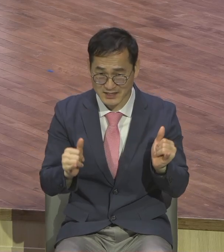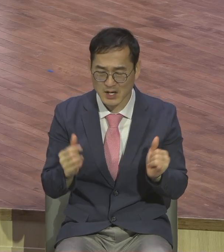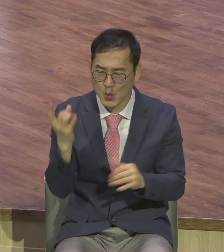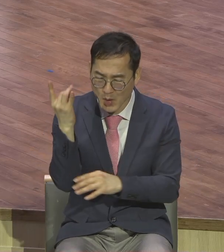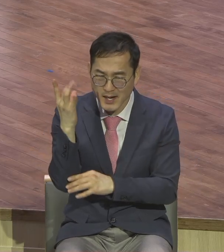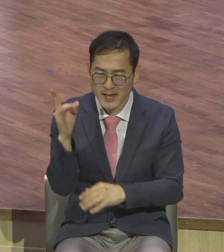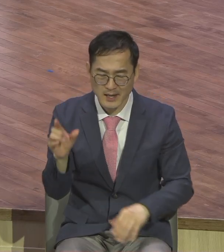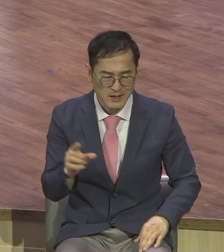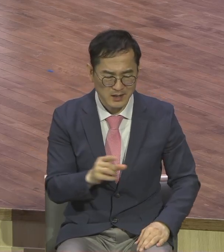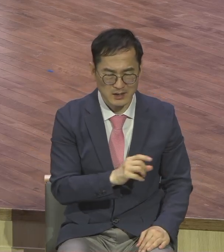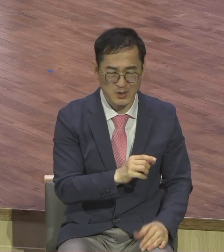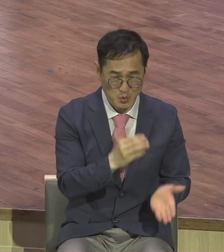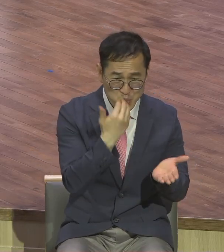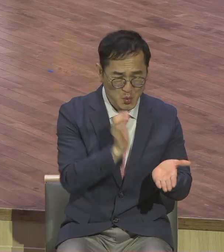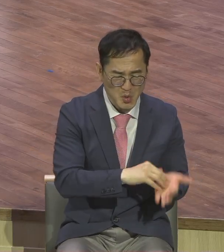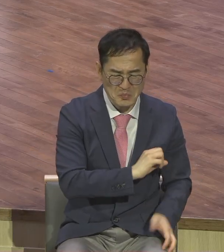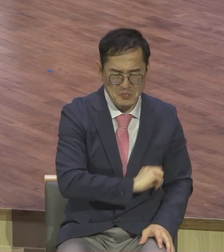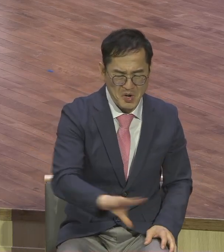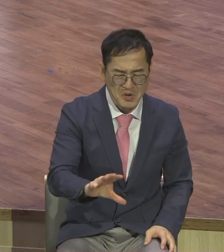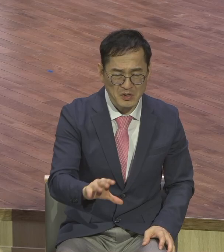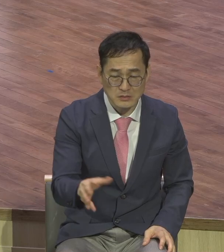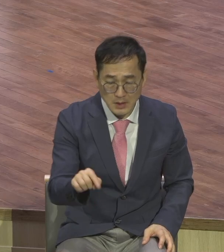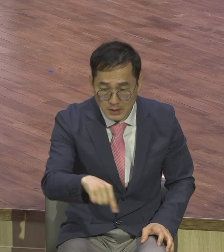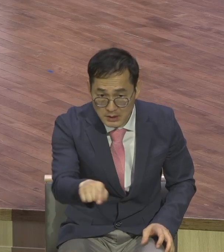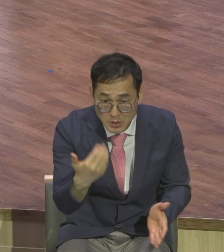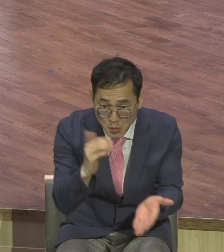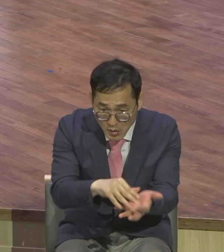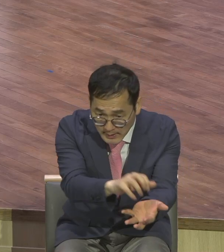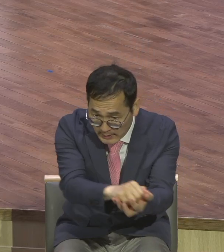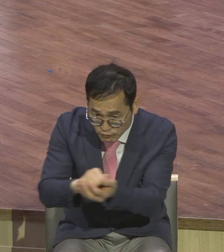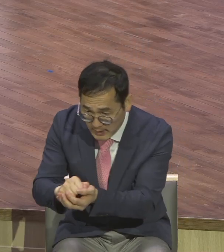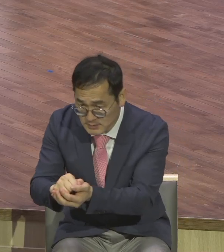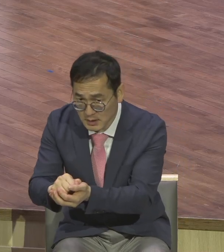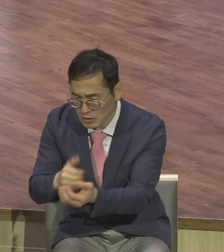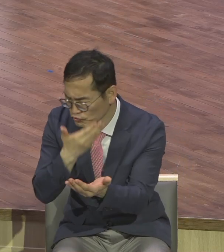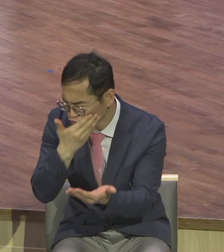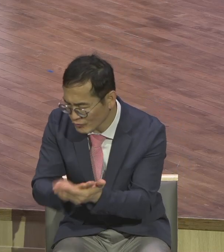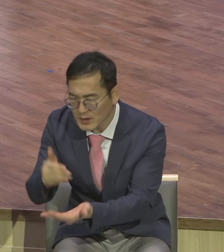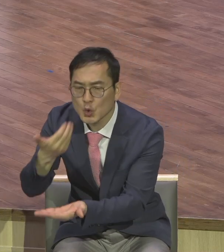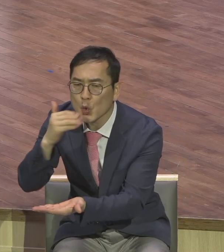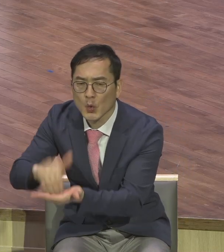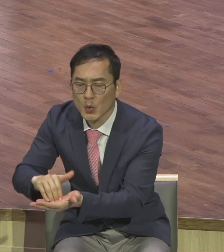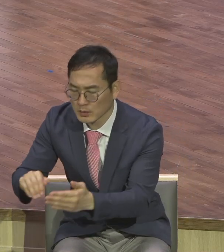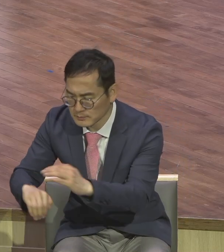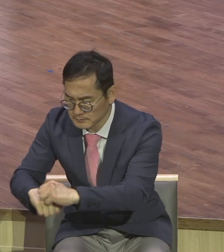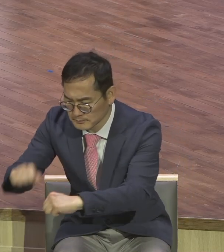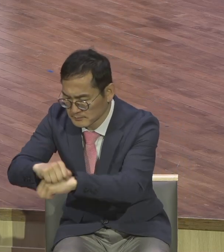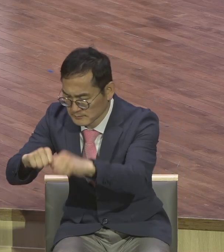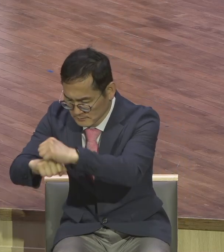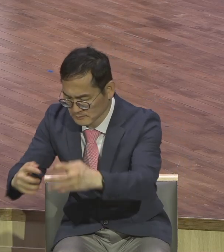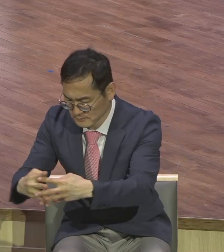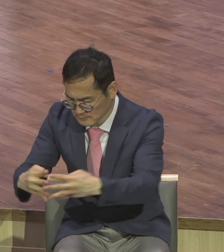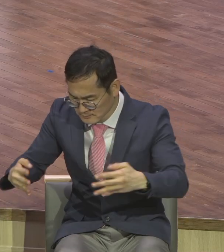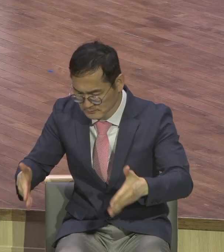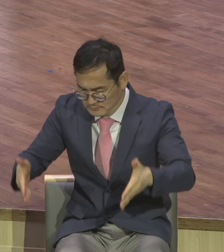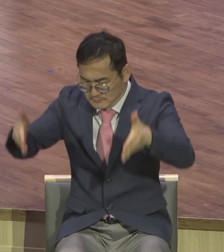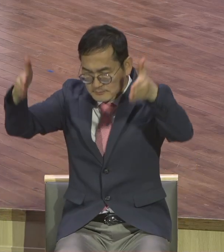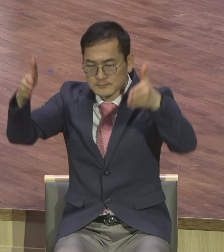모퉁이의 머리돌이 되었나니 이 말씀은요 예수님께서 비록 유대 종교 지도자들이